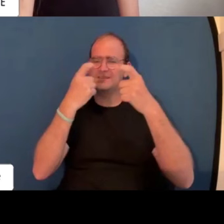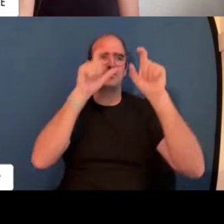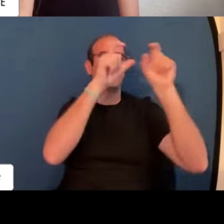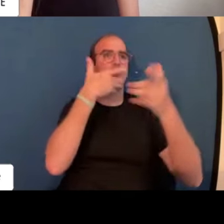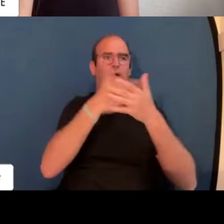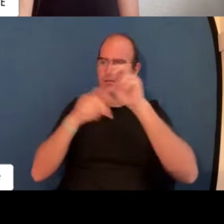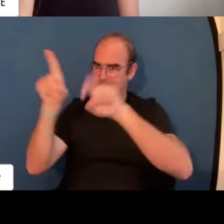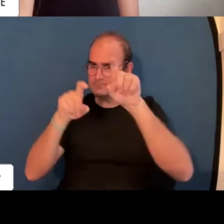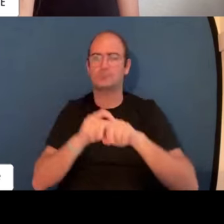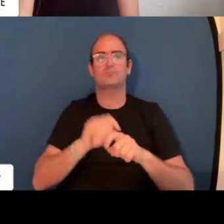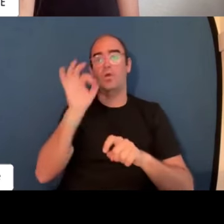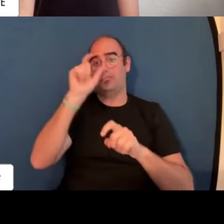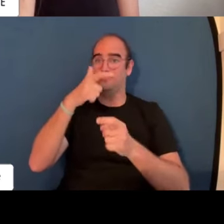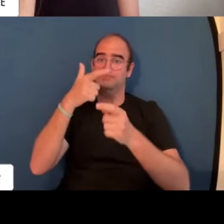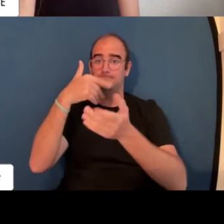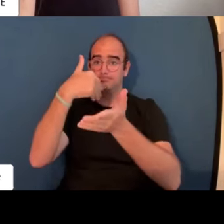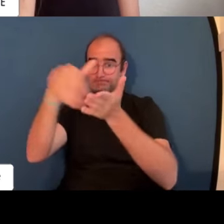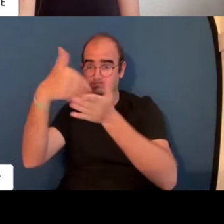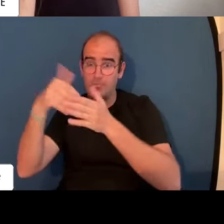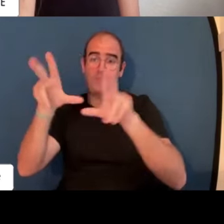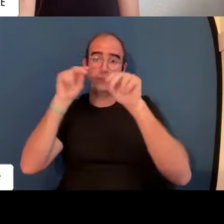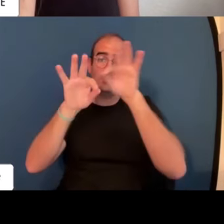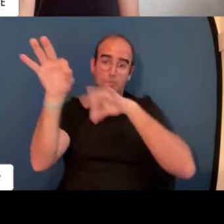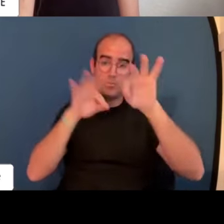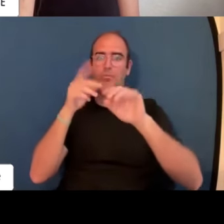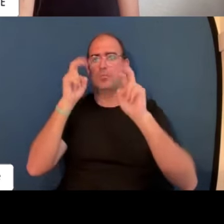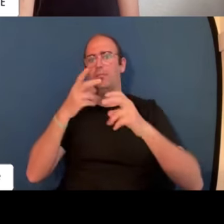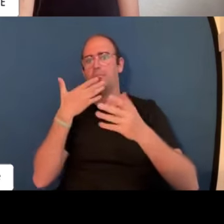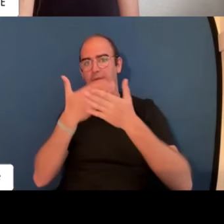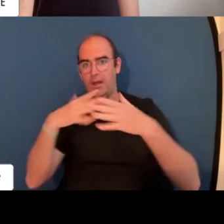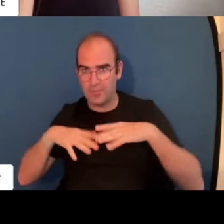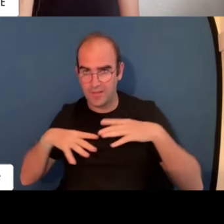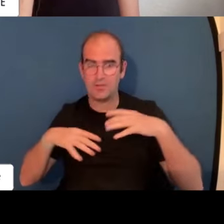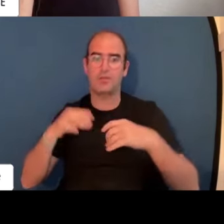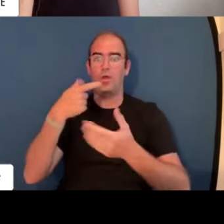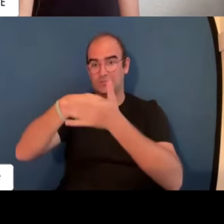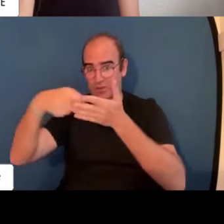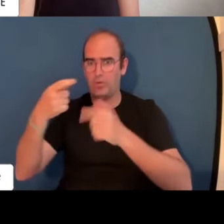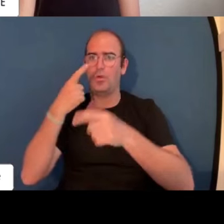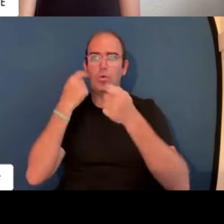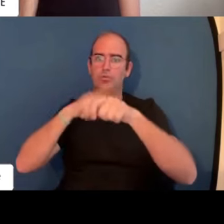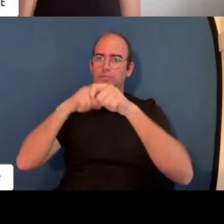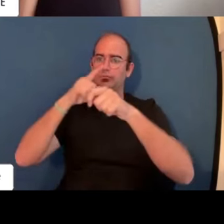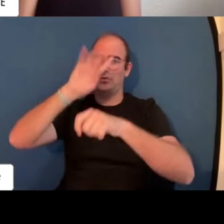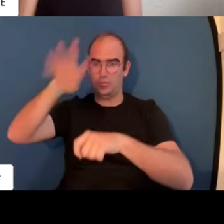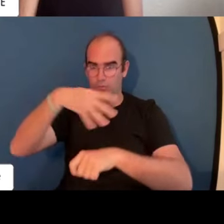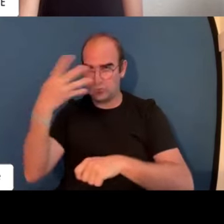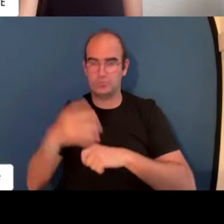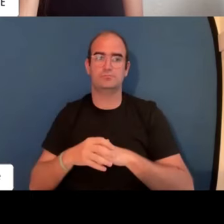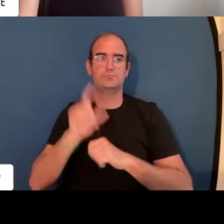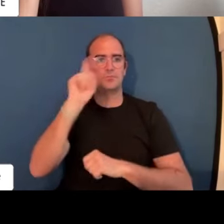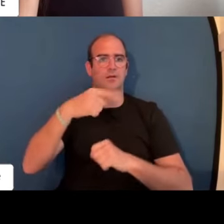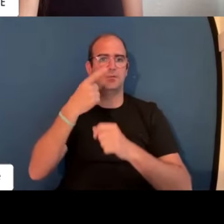es cuando tú buscas trabajo, tienes que hacer una selección, un descarte, tienes que saber cómo